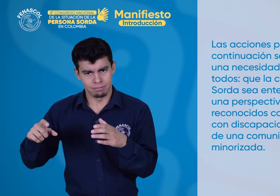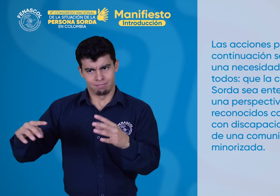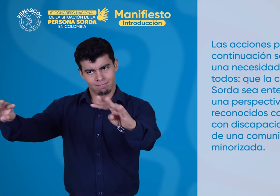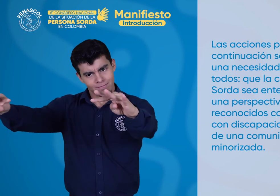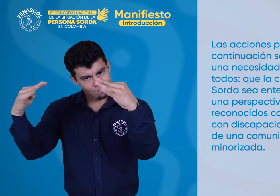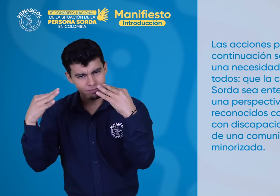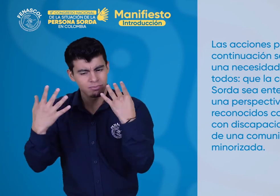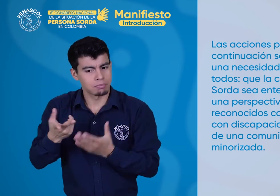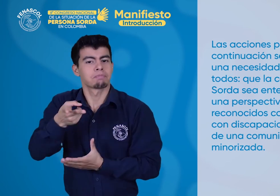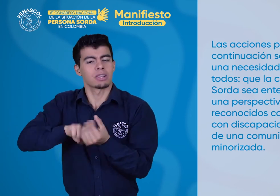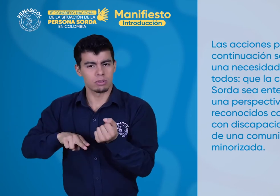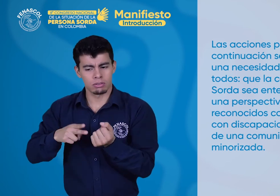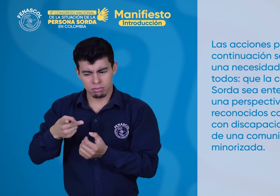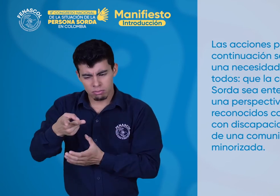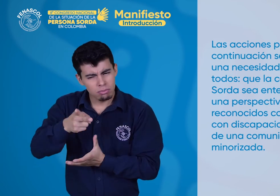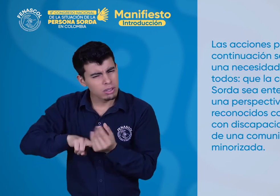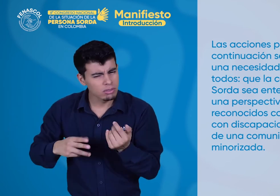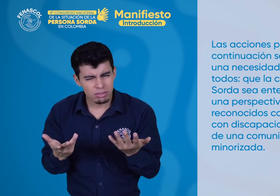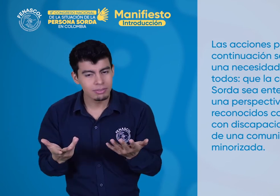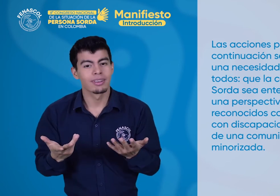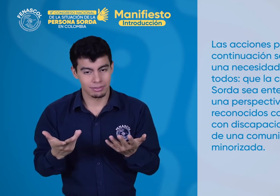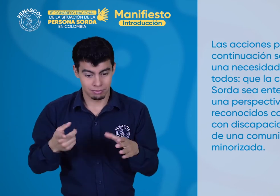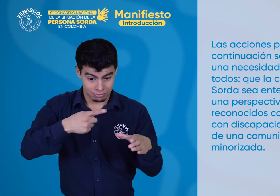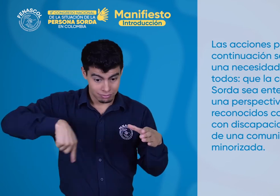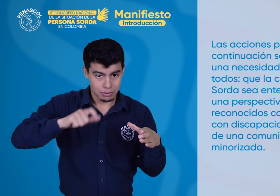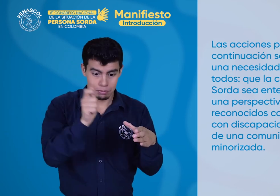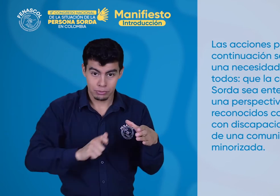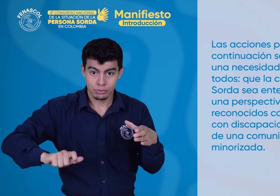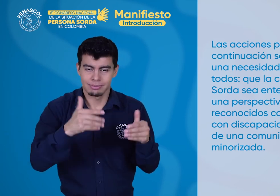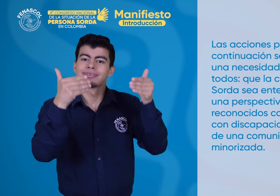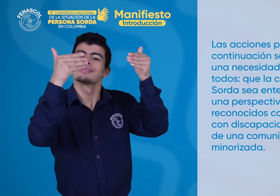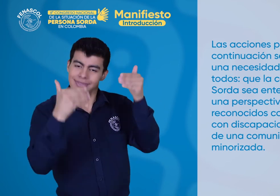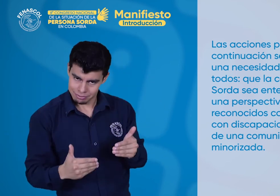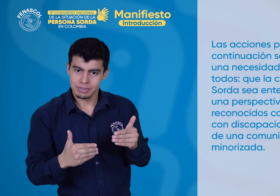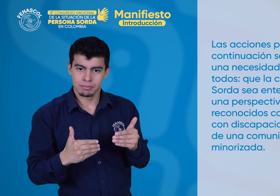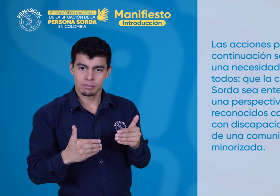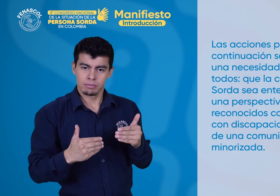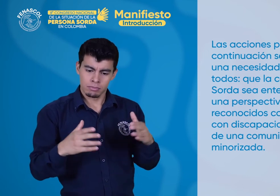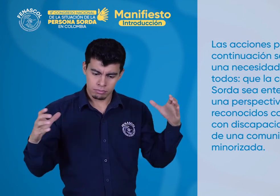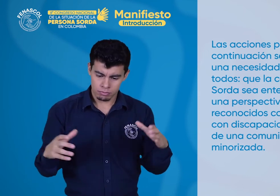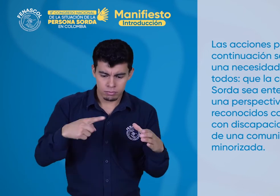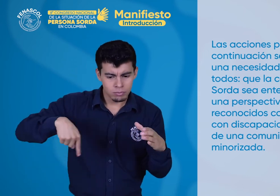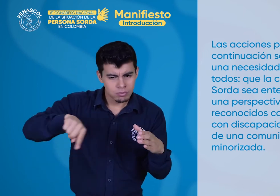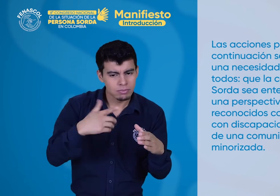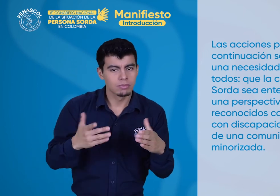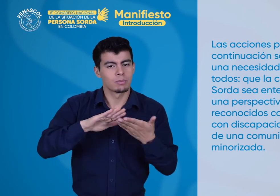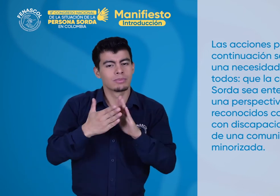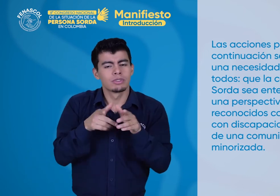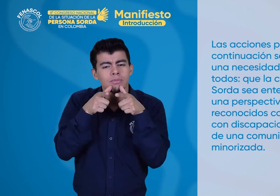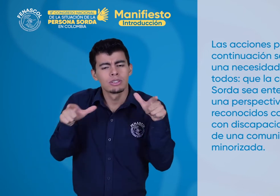la comunidad sorda sea entendida desde una perspectiva dual es decir, reconocidos como personas con